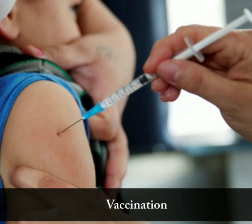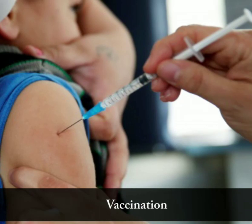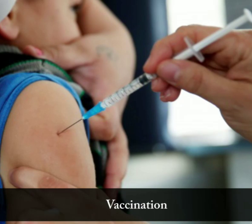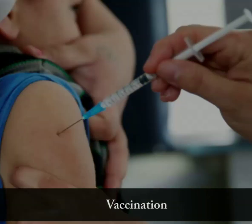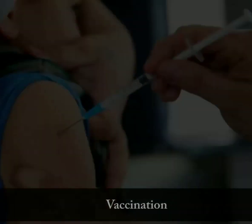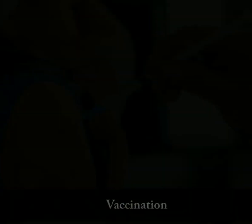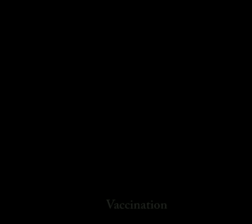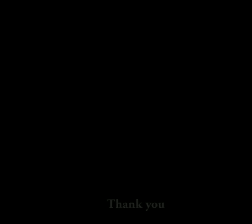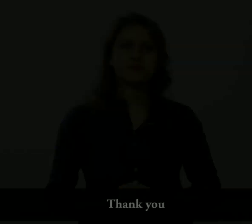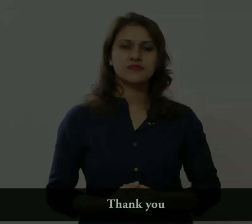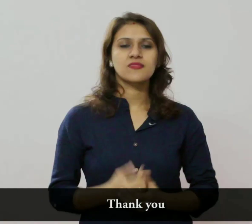धन्यवाद